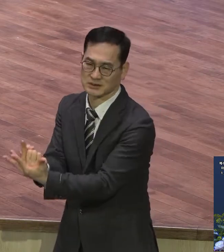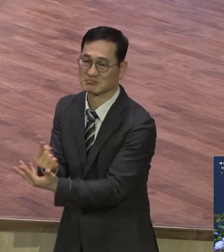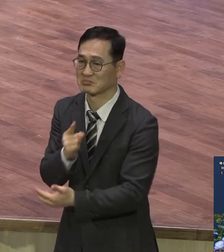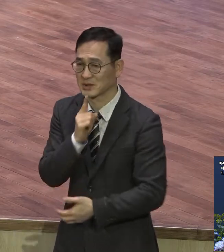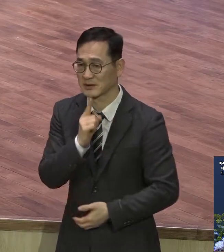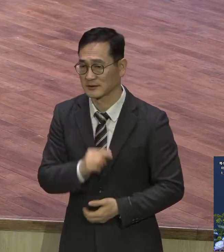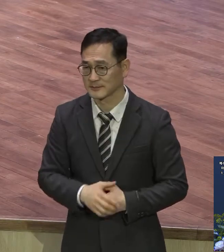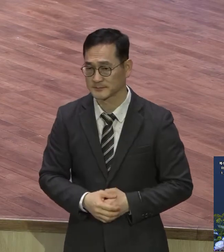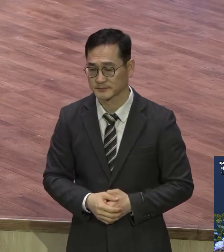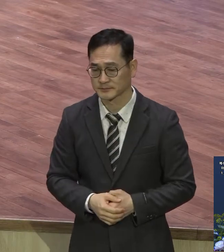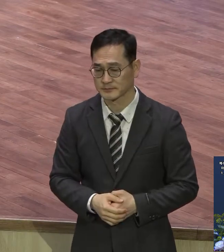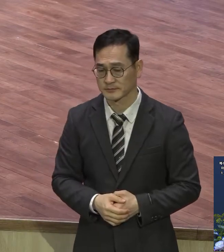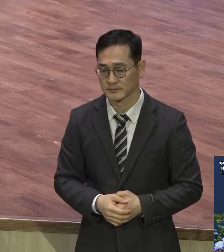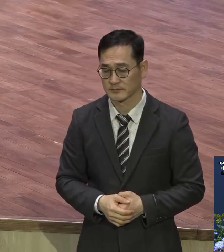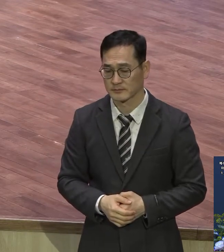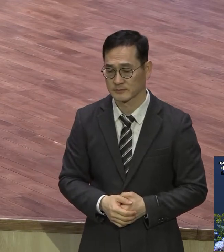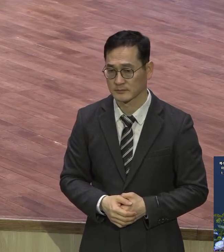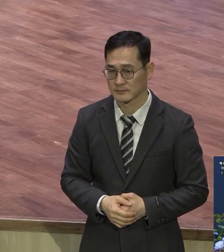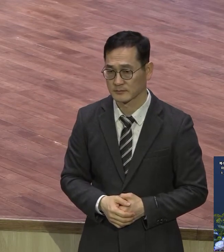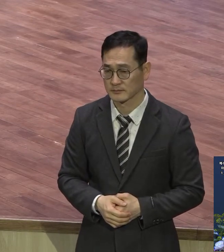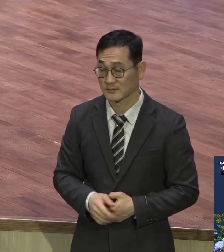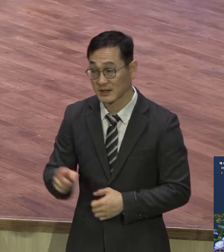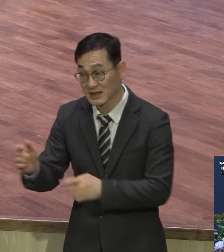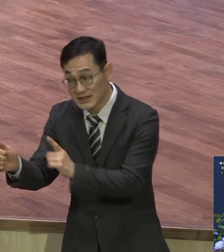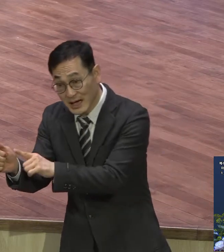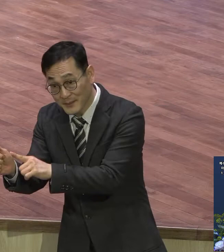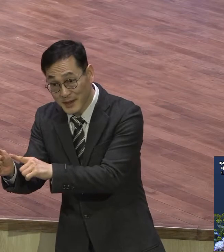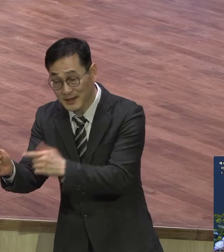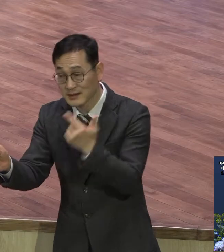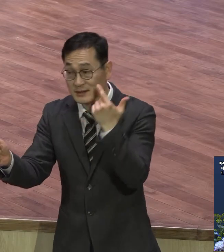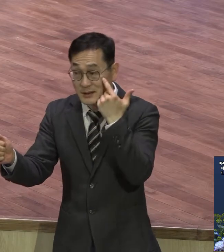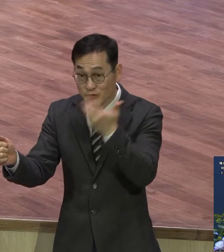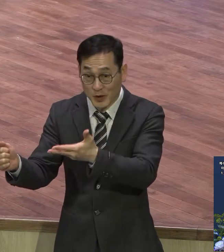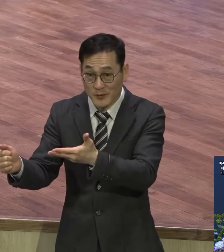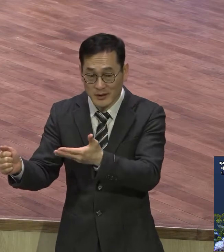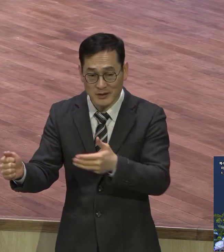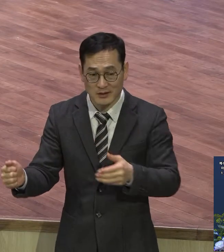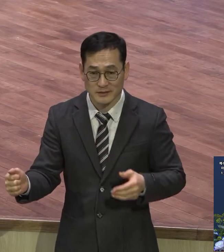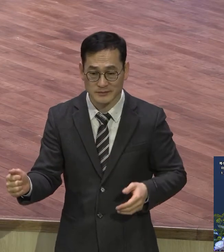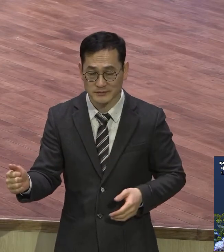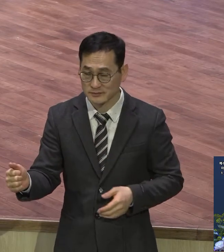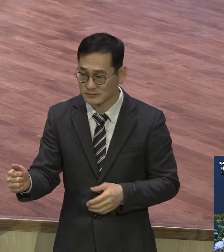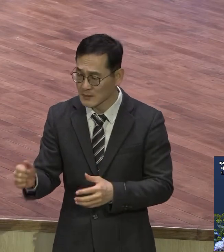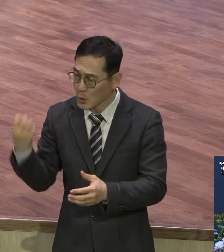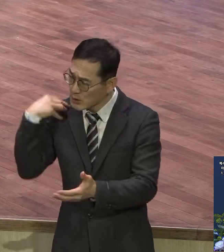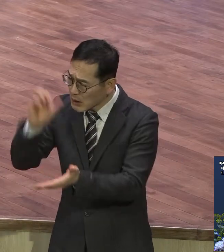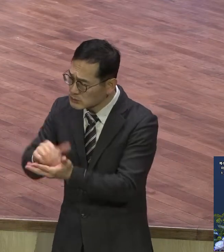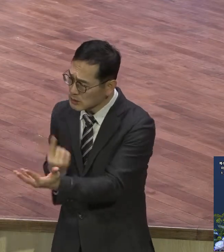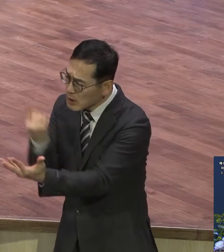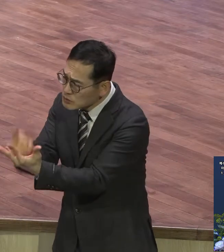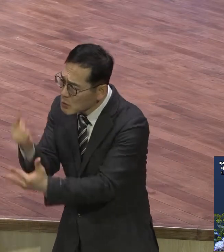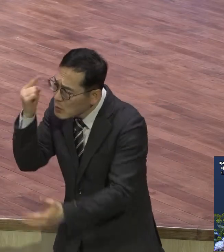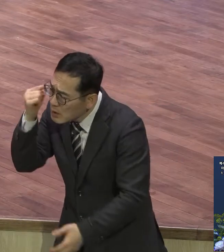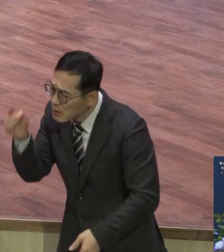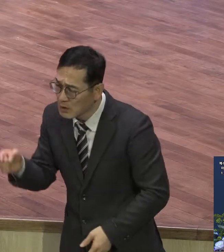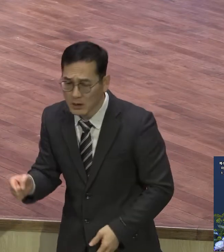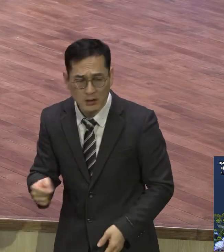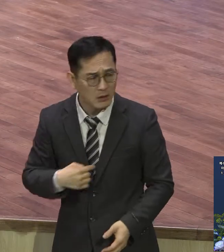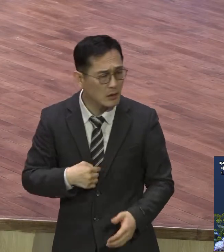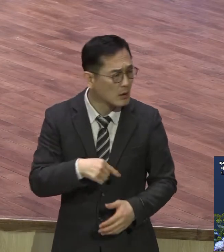다시 들어간 사람에게 물은 거예요 이 정년시 용서씨가 왜 또 들어갔냐 이러한 줄 알면서 나오니까 아무런